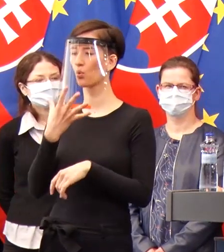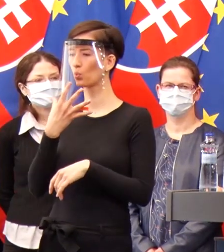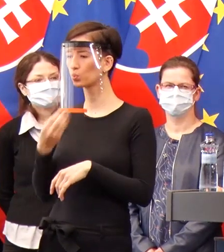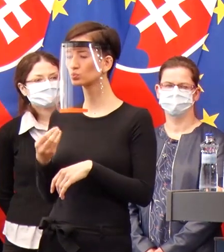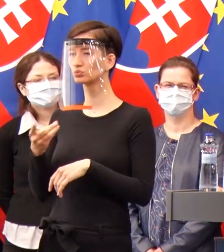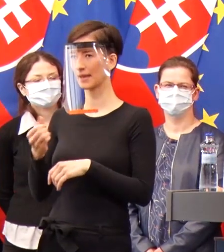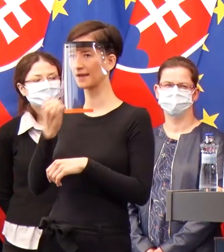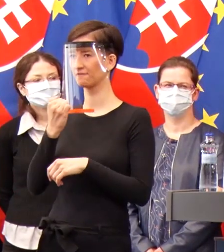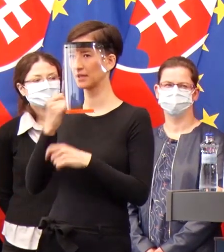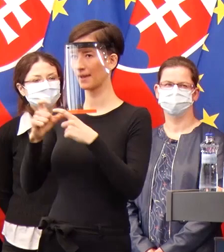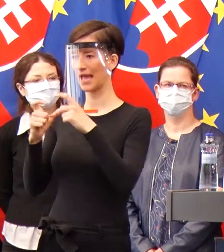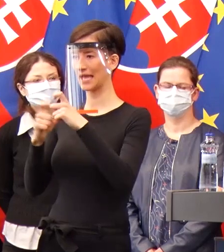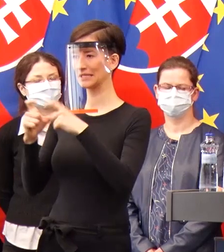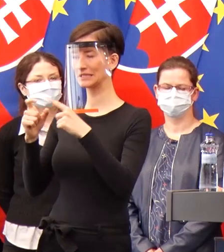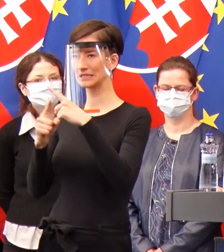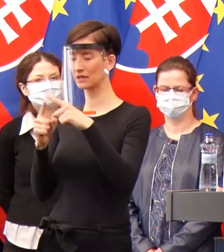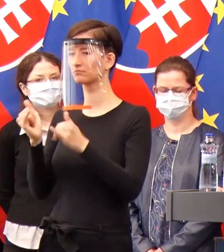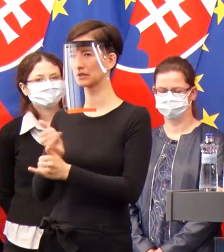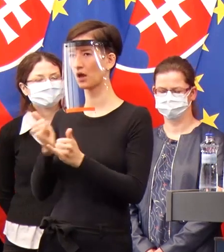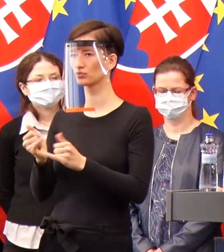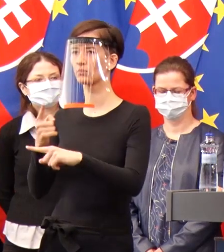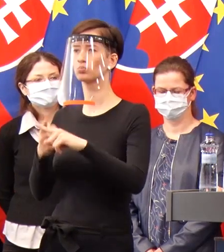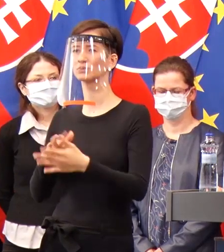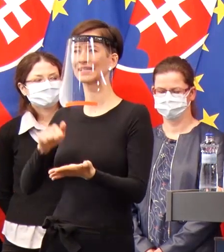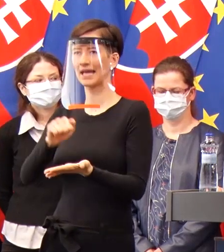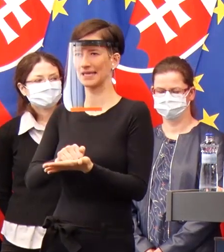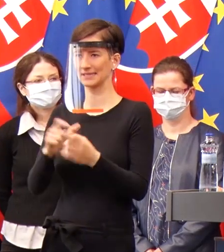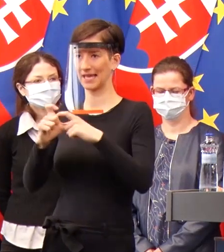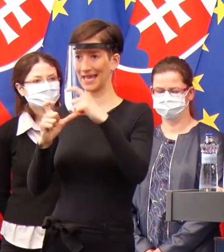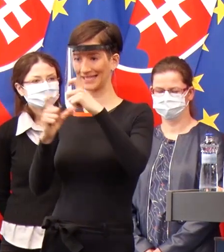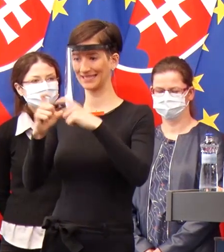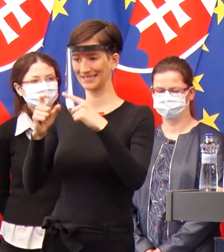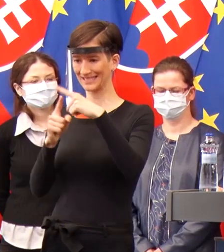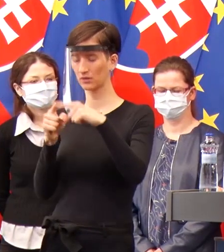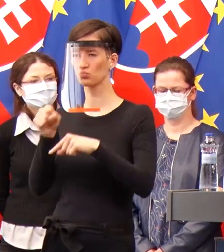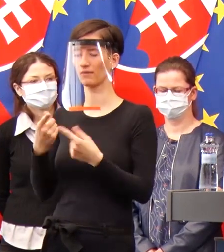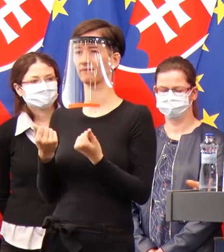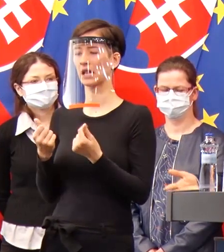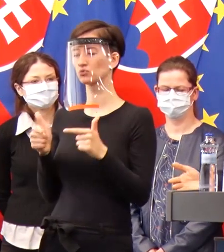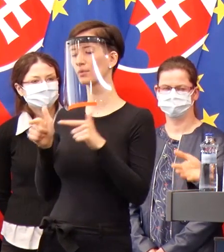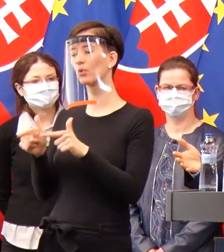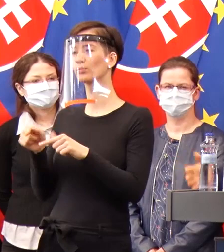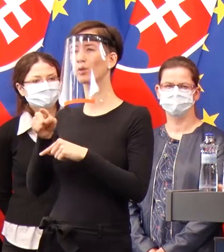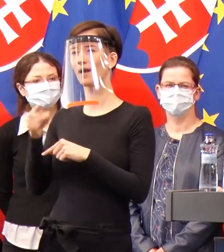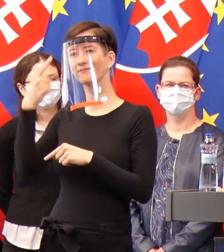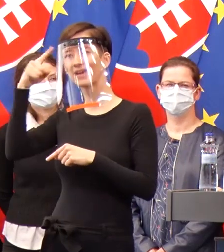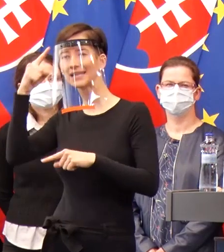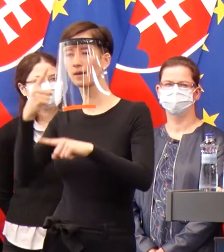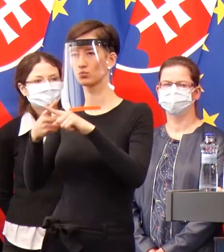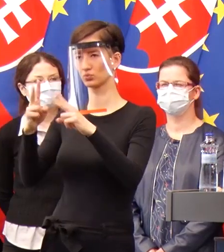Slovensko nadácia ESET robí. A to je podpora vedy a výskumu. Pre nás je to